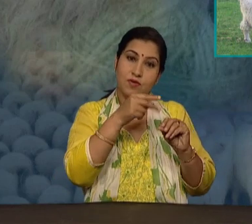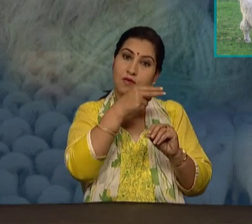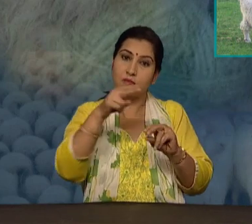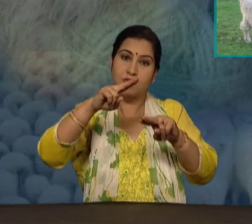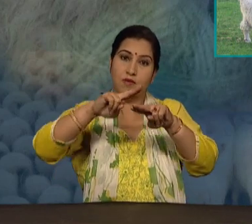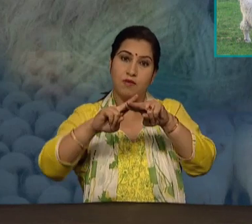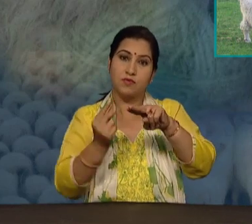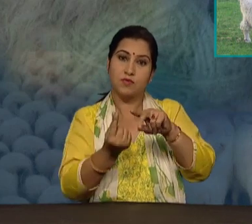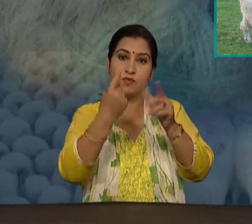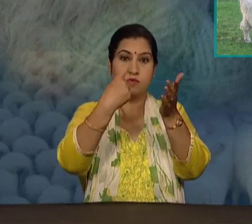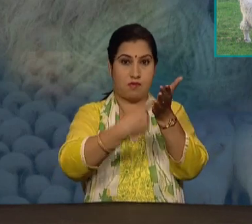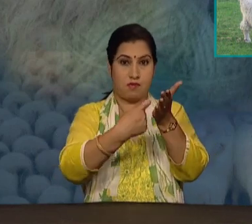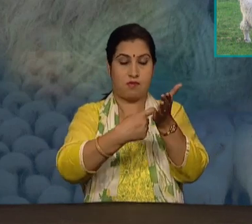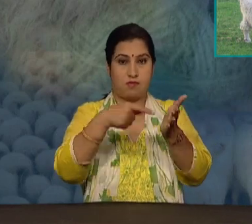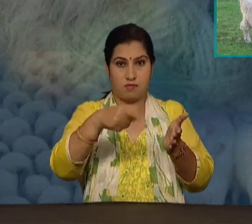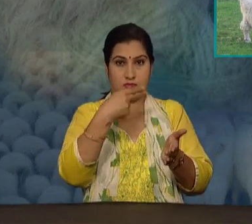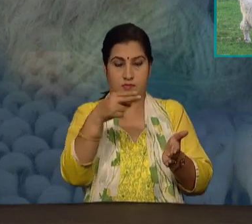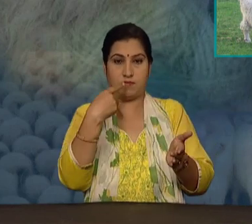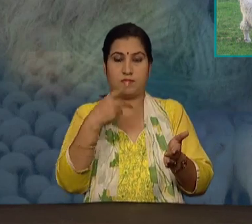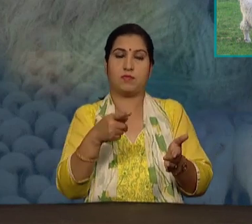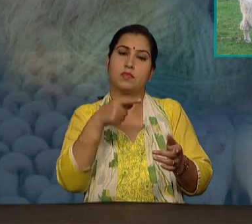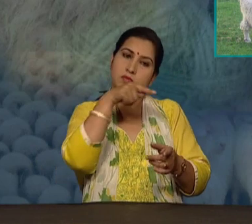हैं से बनाया जाता है